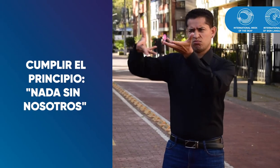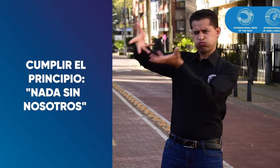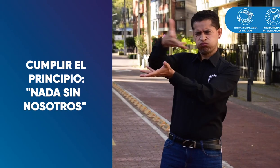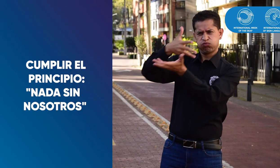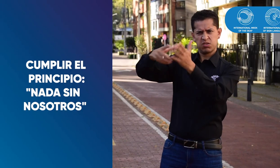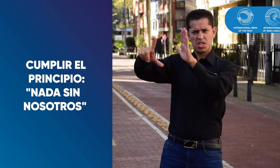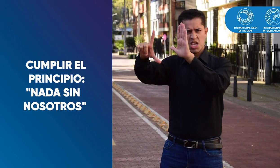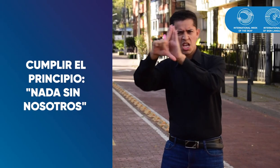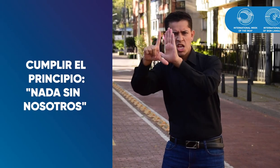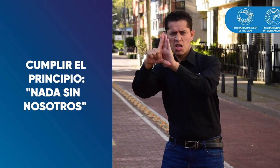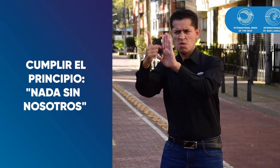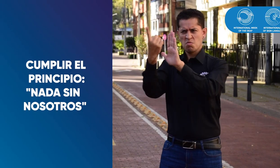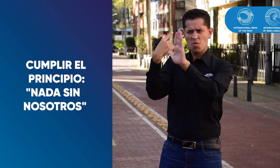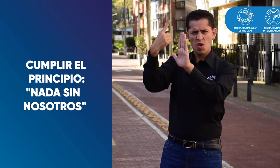Cumplir con el principio.